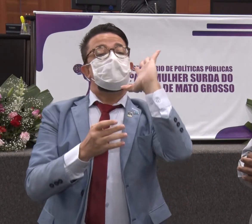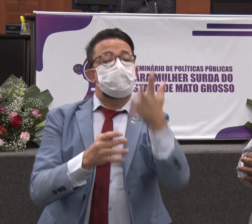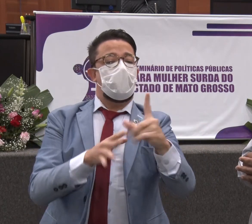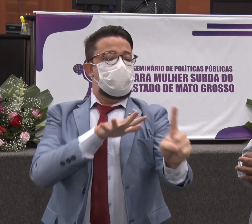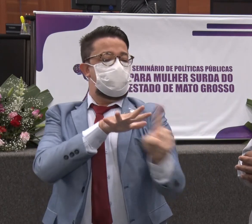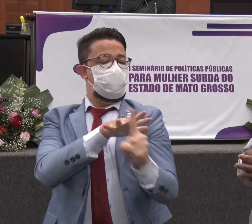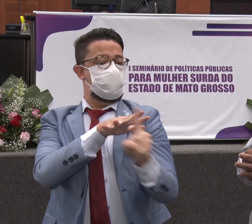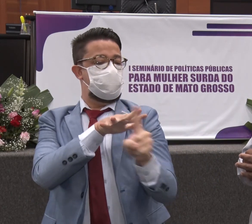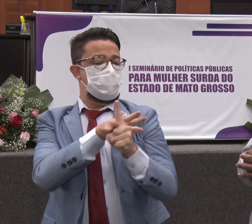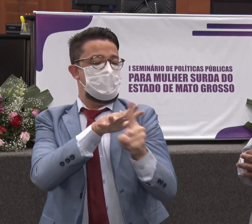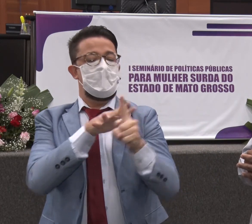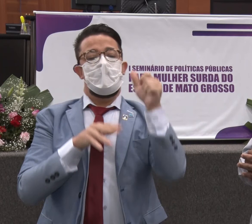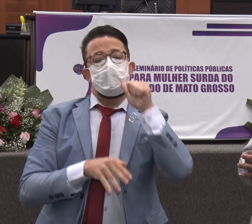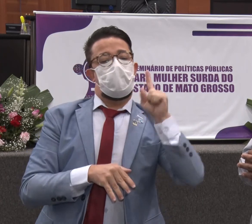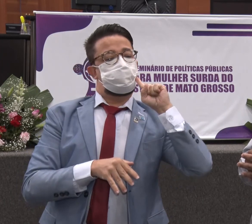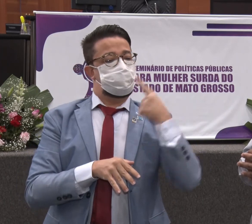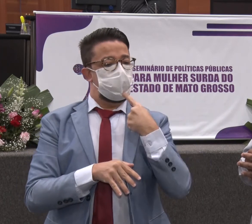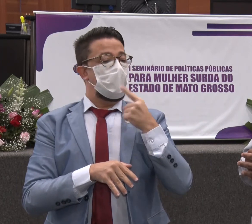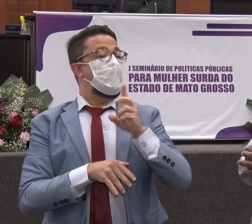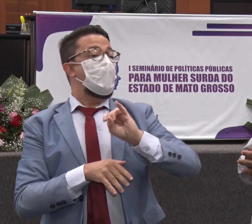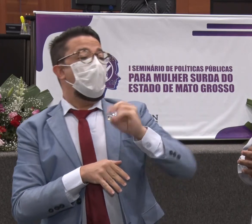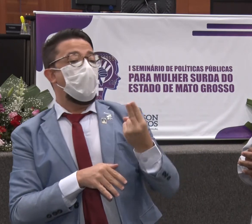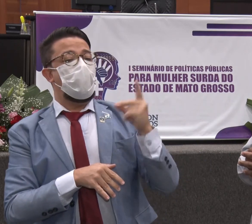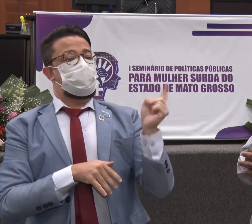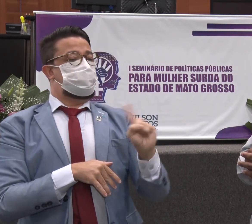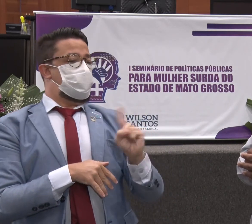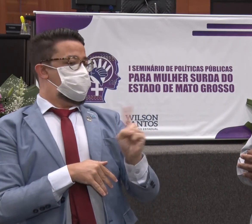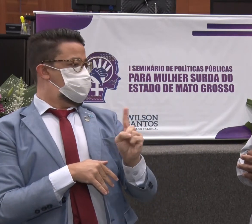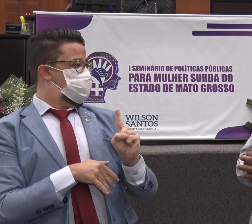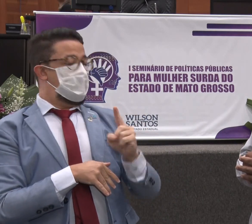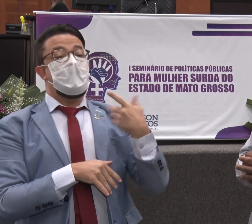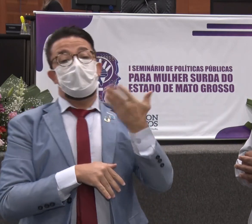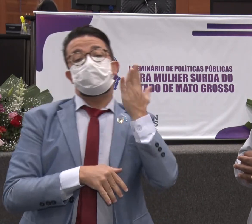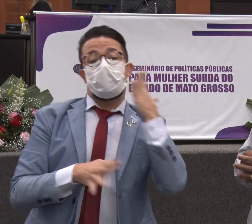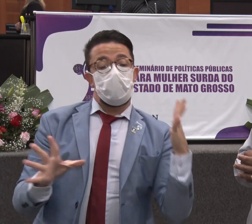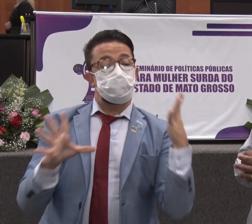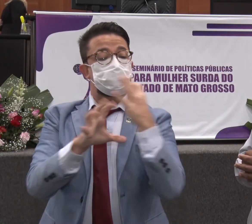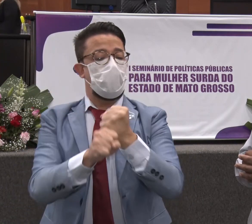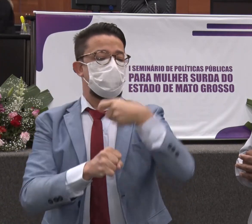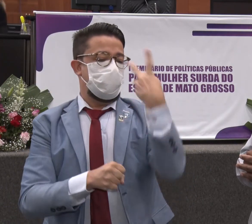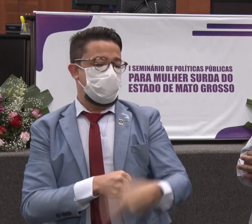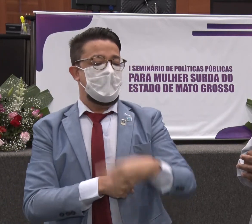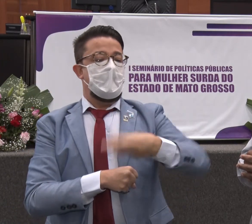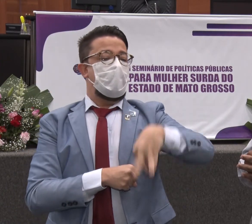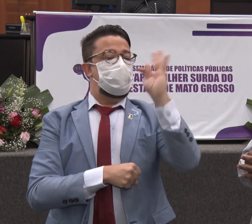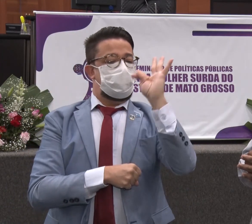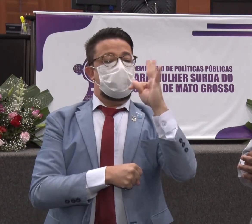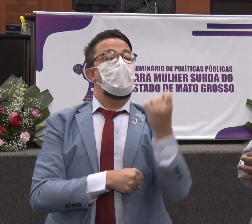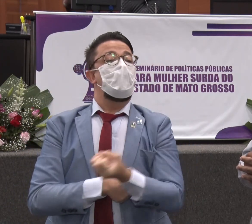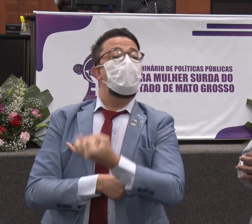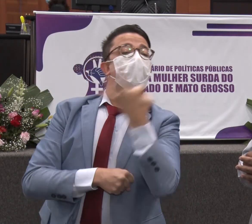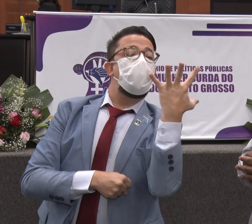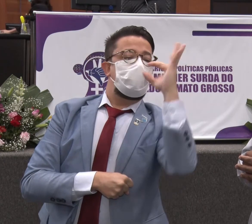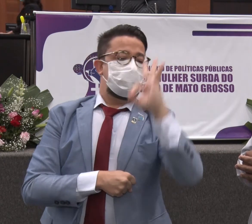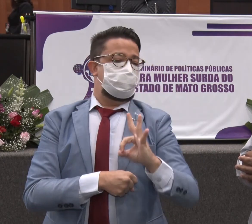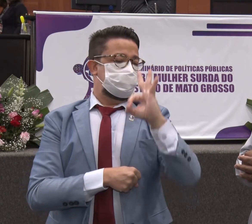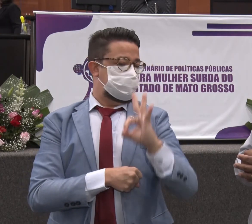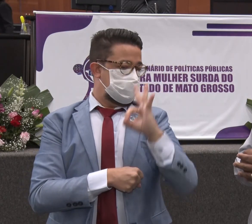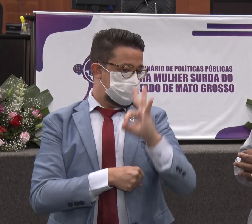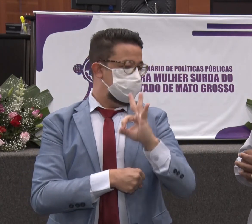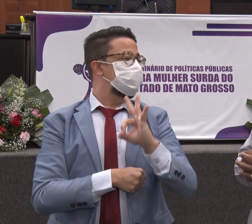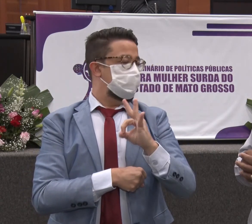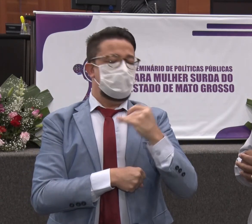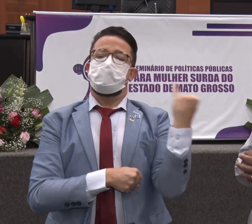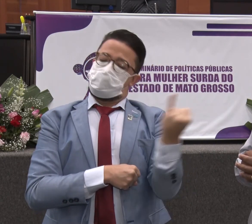esse trabalho, as suas estimativas. E com relação ao atendimento, as mulheres surdas que sofrem violência doméstica.